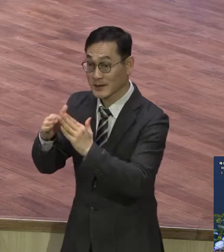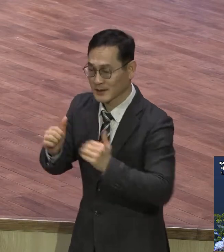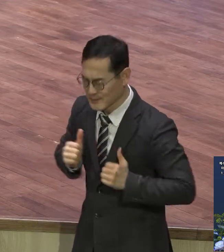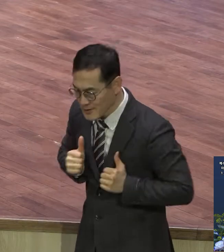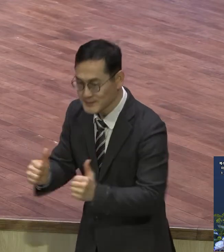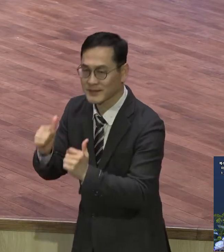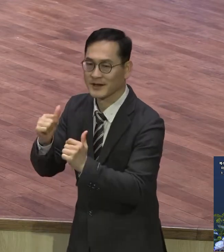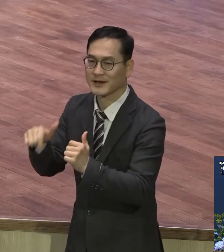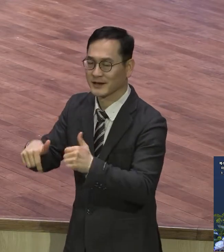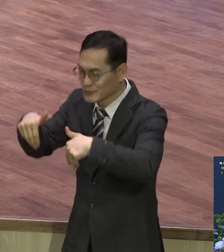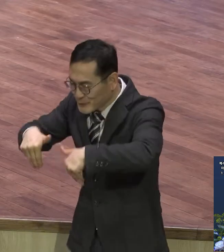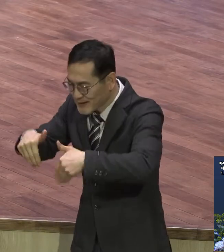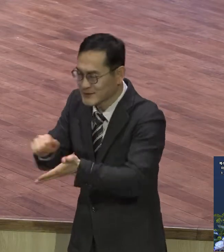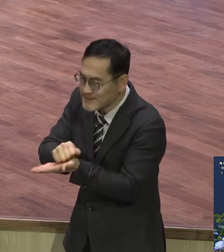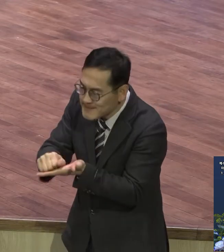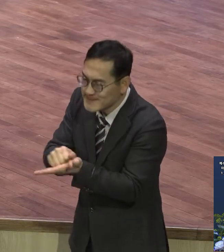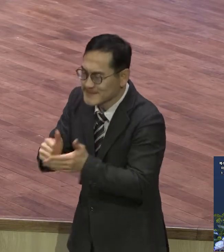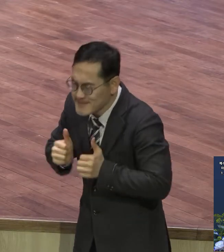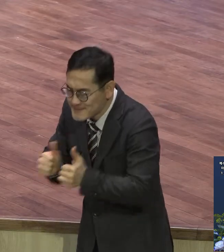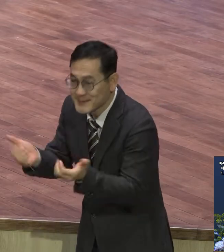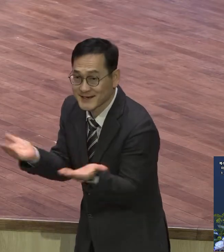주방에서 수거하는 사람 온유한 사람